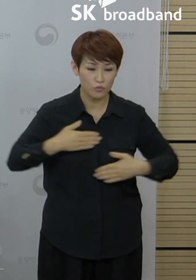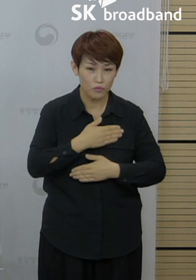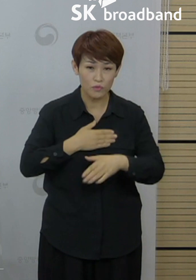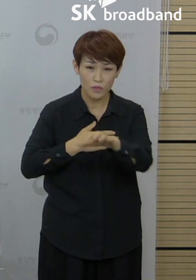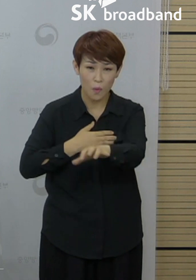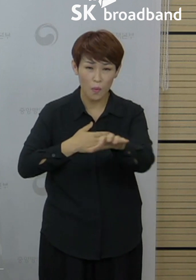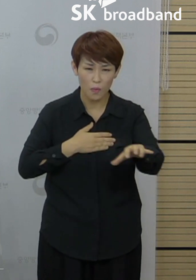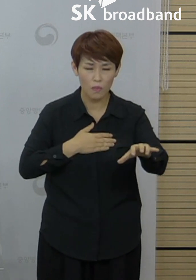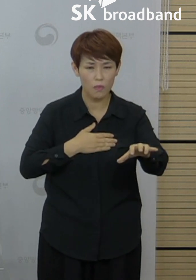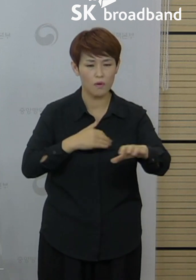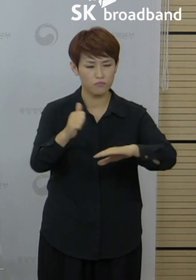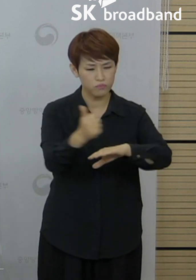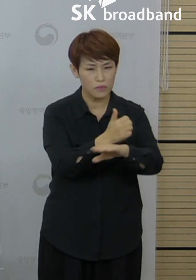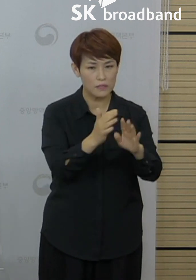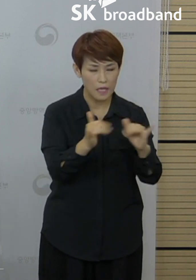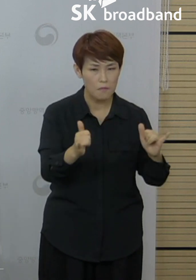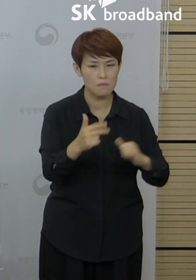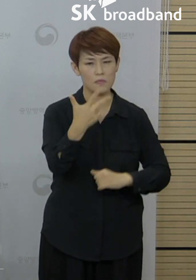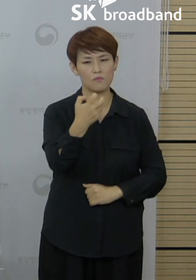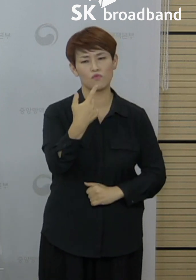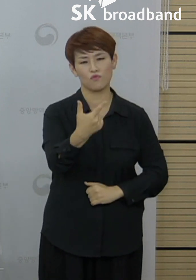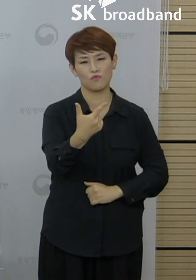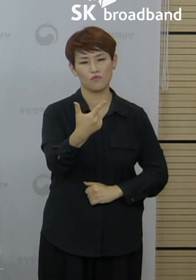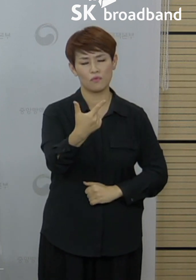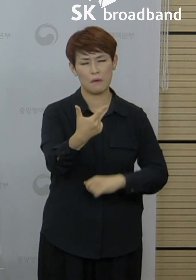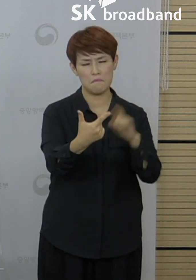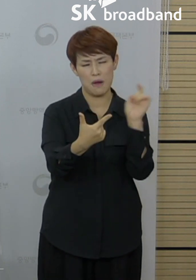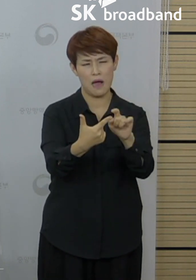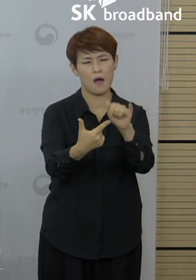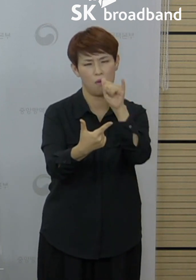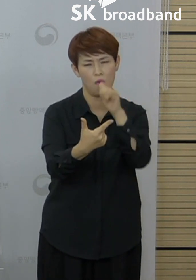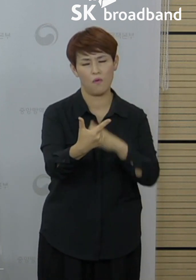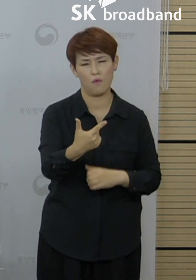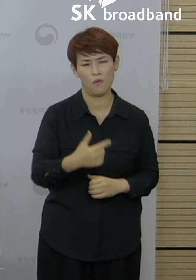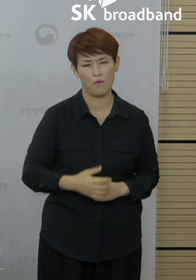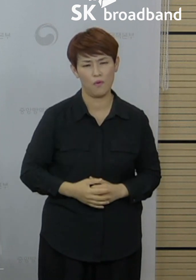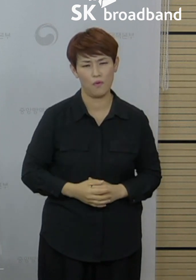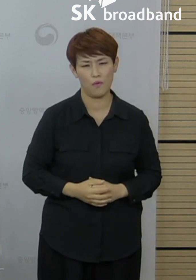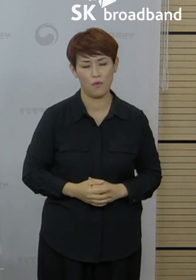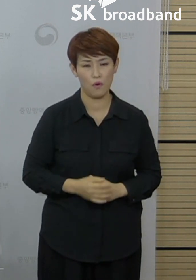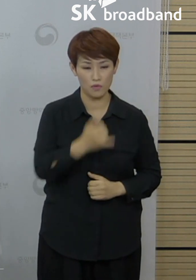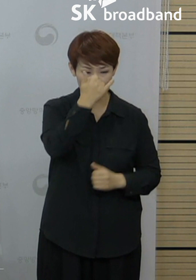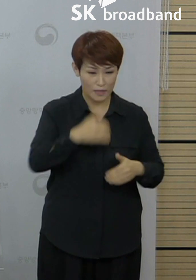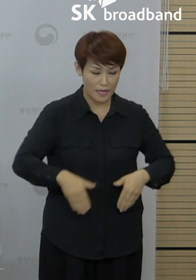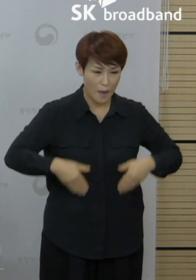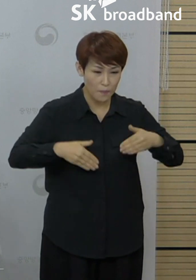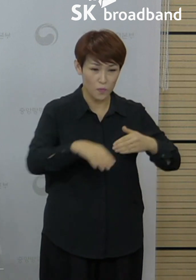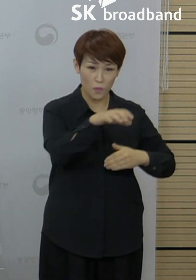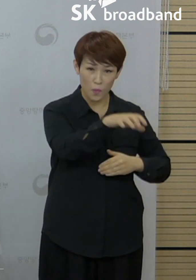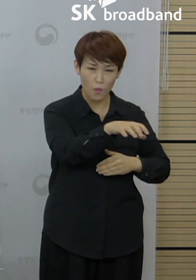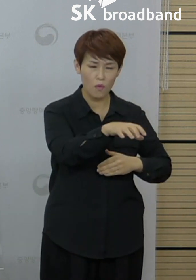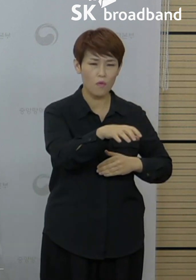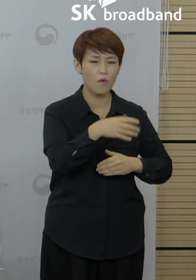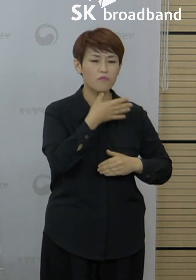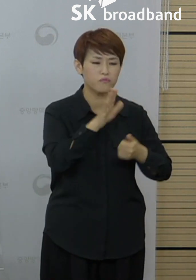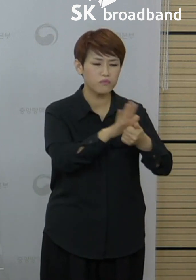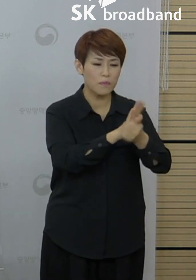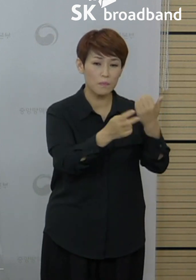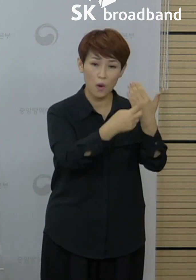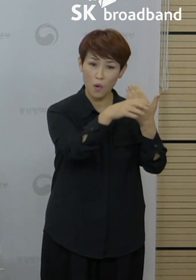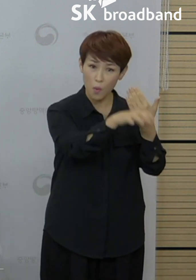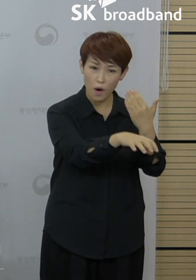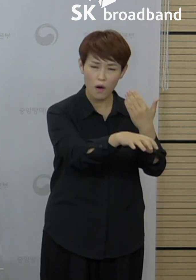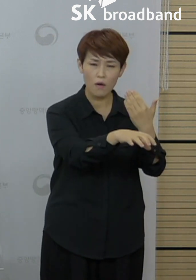관련해서 이용자 등 76명이 확진된 사례가 있었습니다. 또한 충남 공주시 유양병원과 관련해서